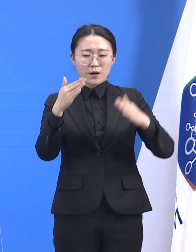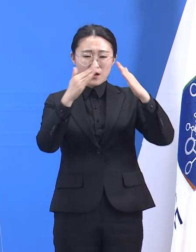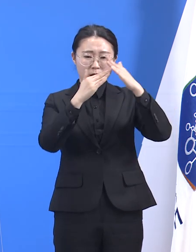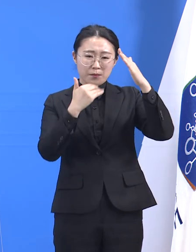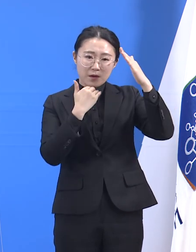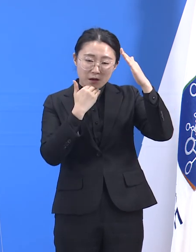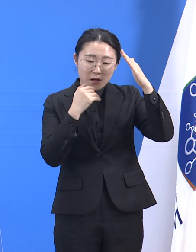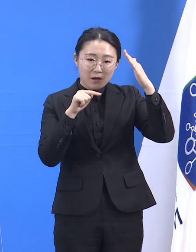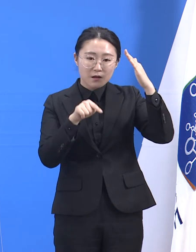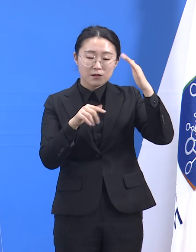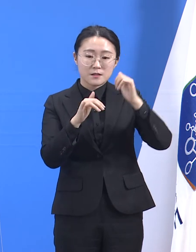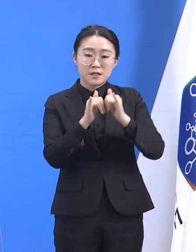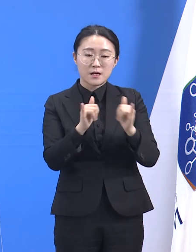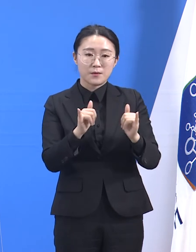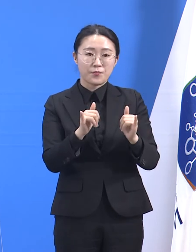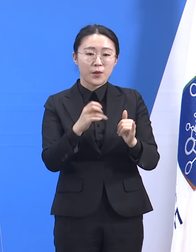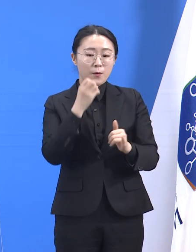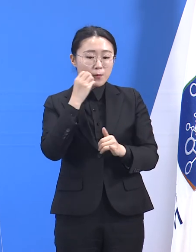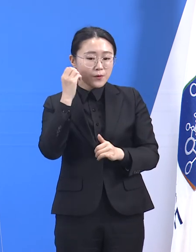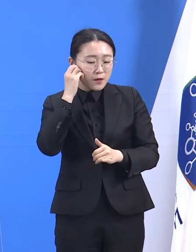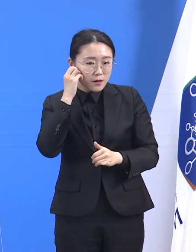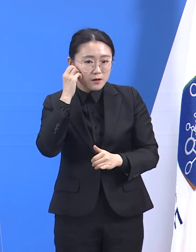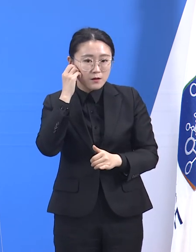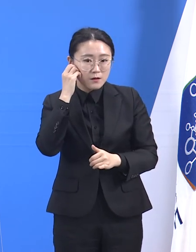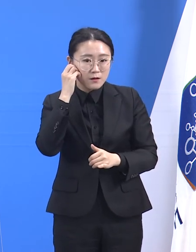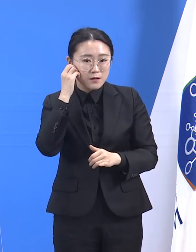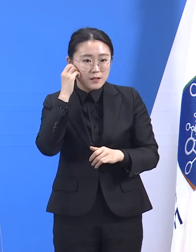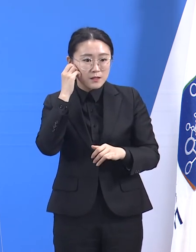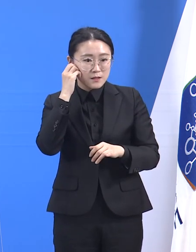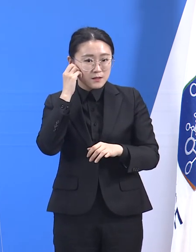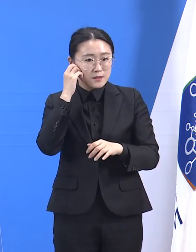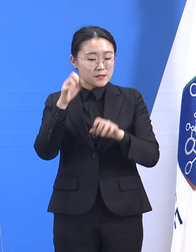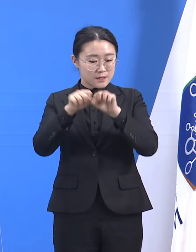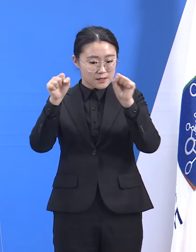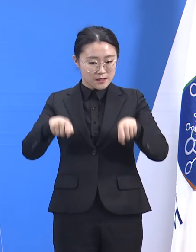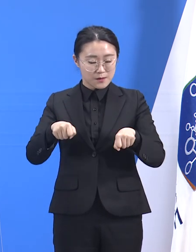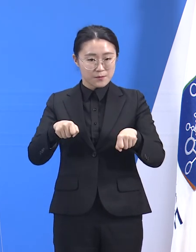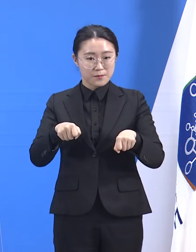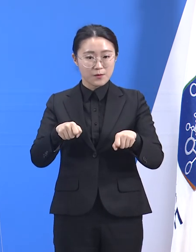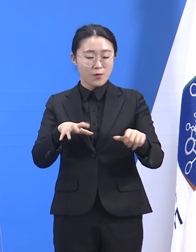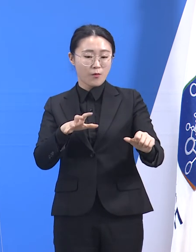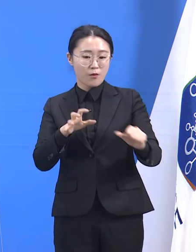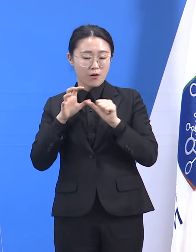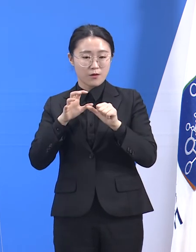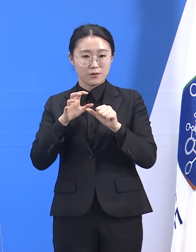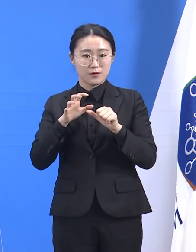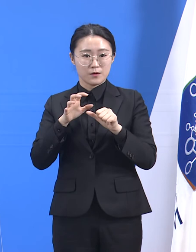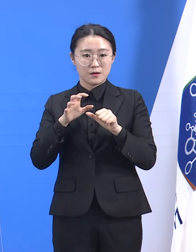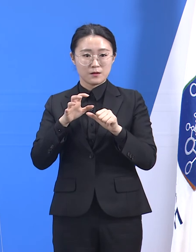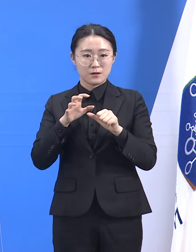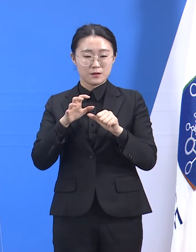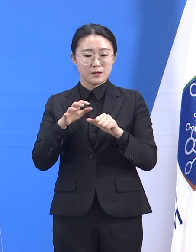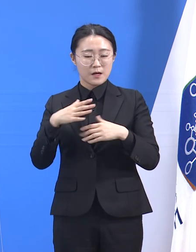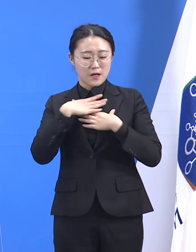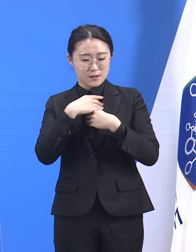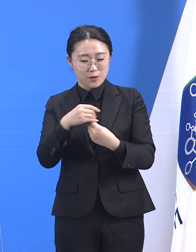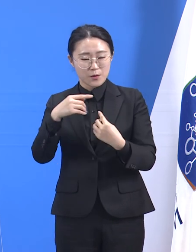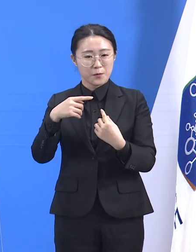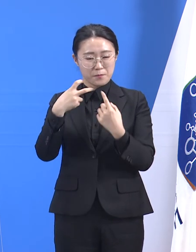통해 안전하게 관리하려고 노력했고 다행스럽게도 가정 내 사망자는 한 명도 발생하지 않았습니다.